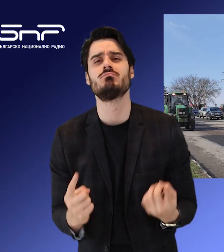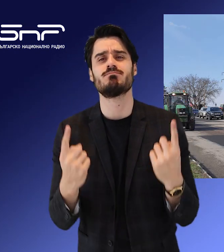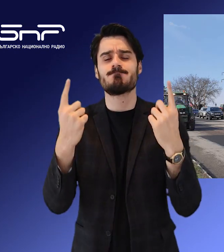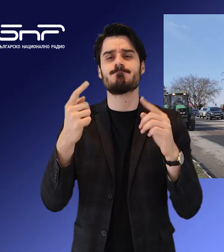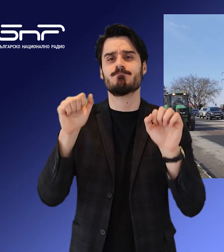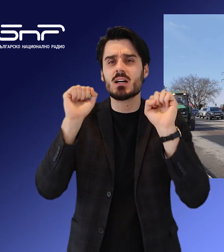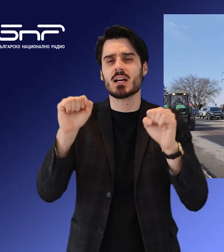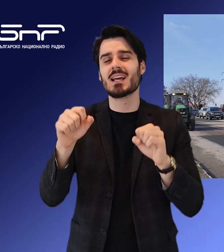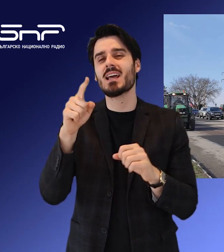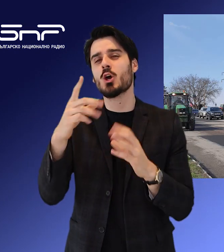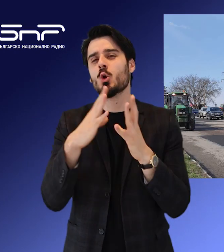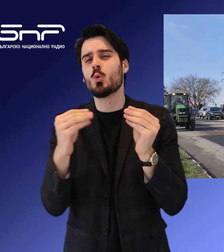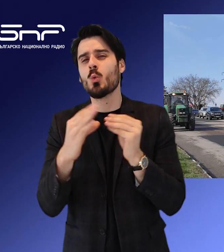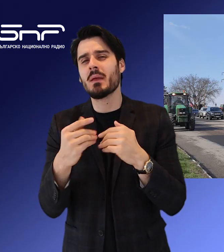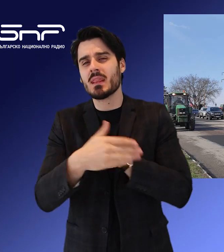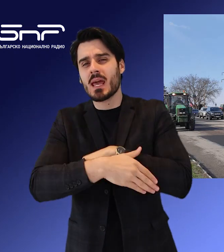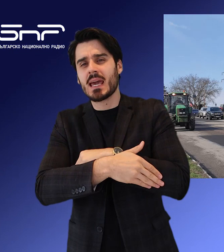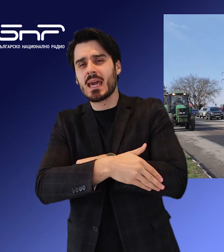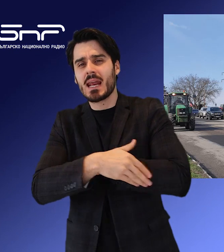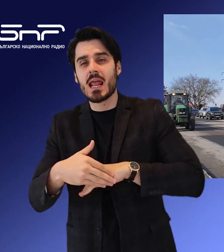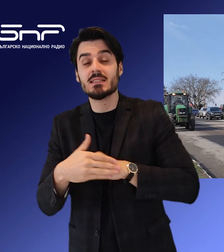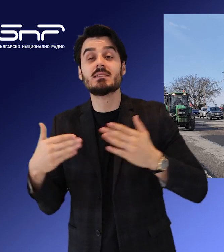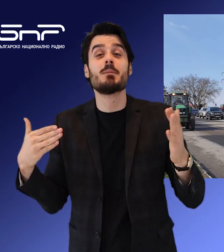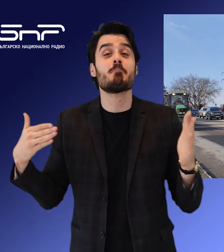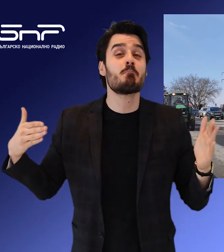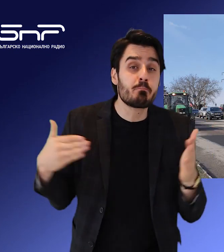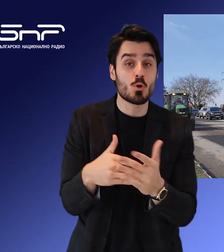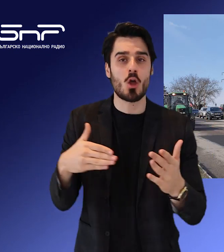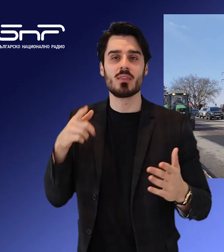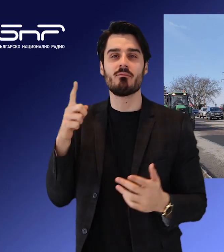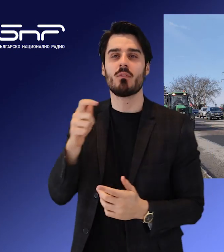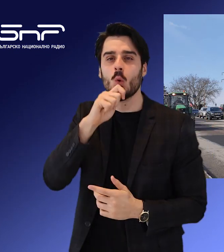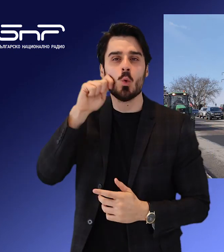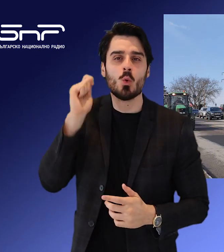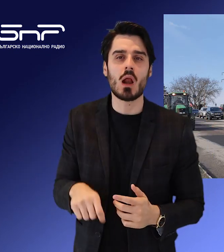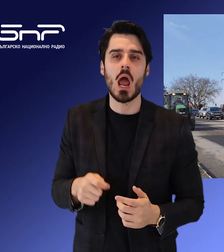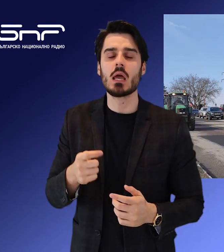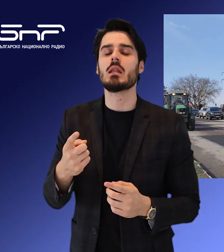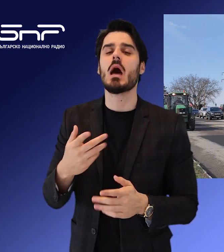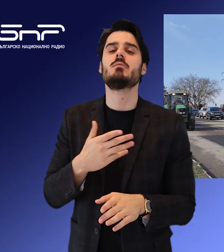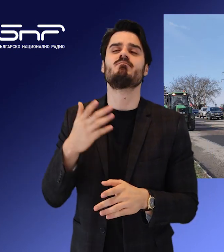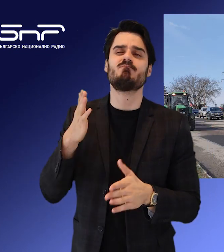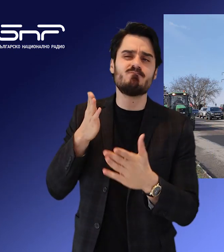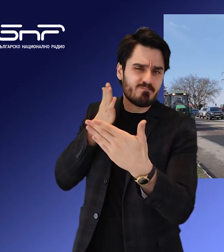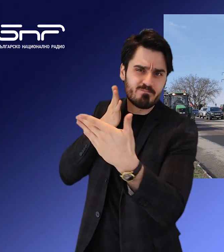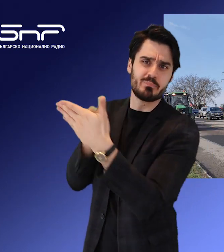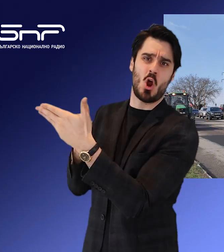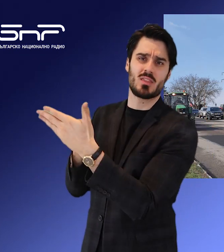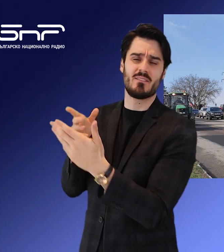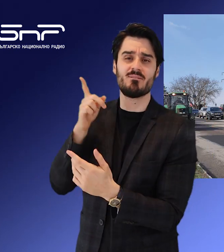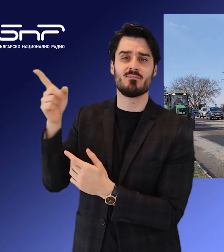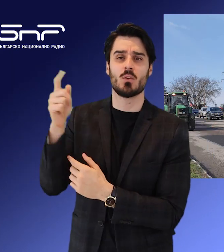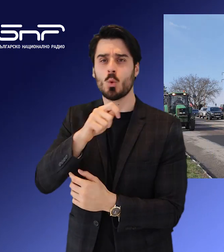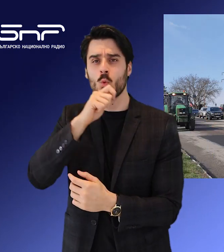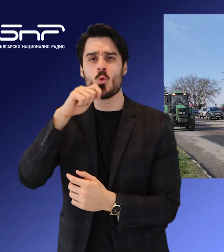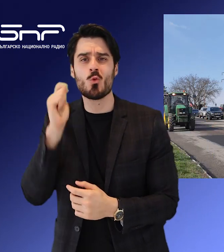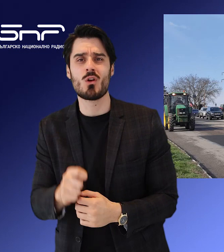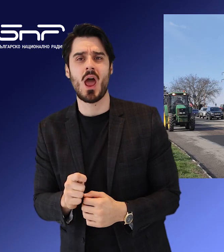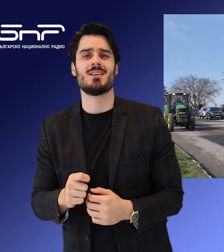пунктове по границата с Румъния. Протестът им срещу вноса на ефтино украинско зерно продължава, след като остана ясно, че България ще